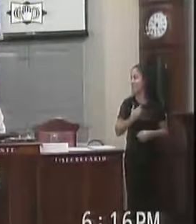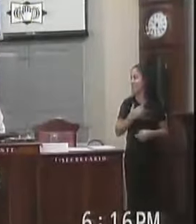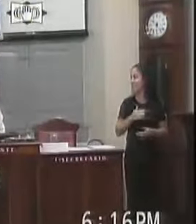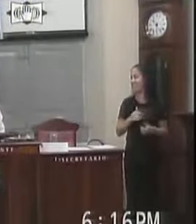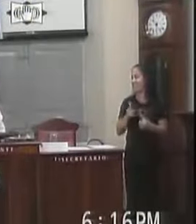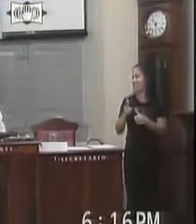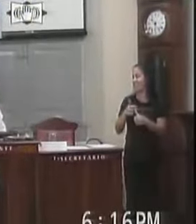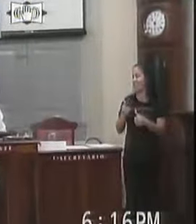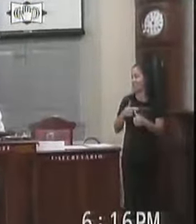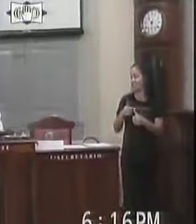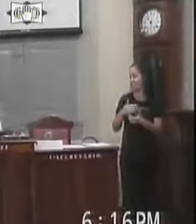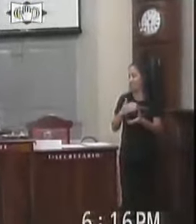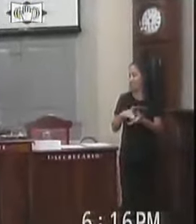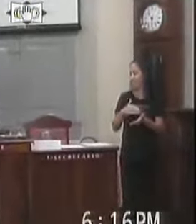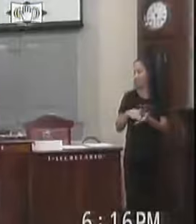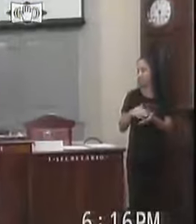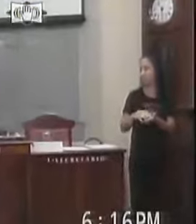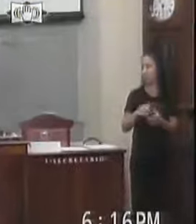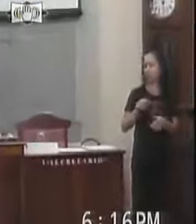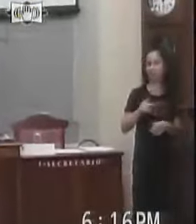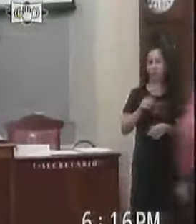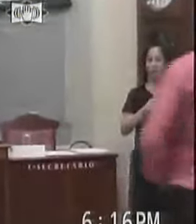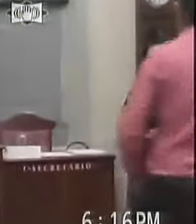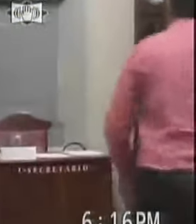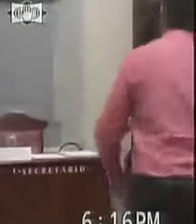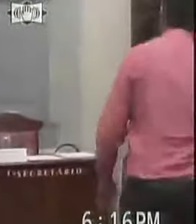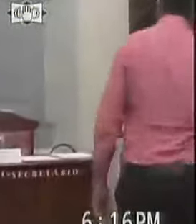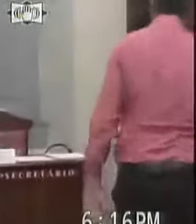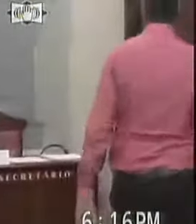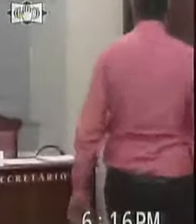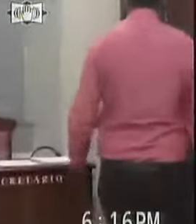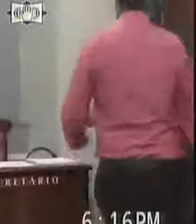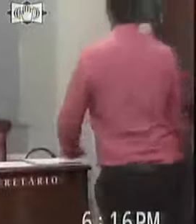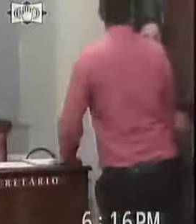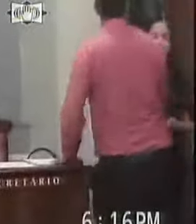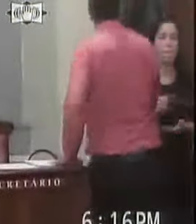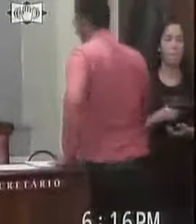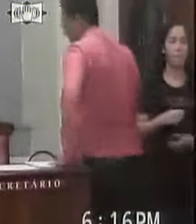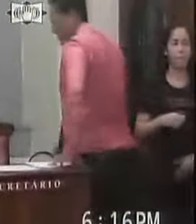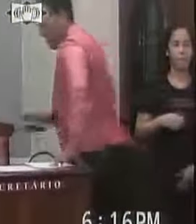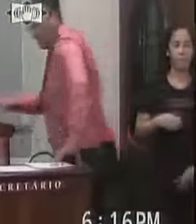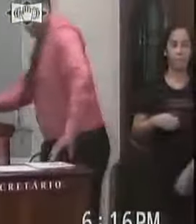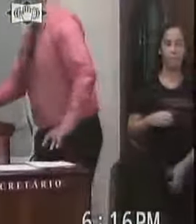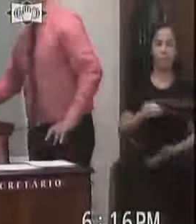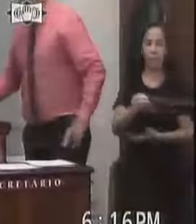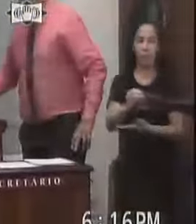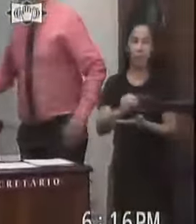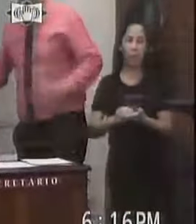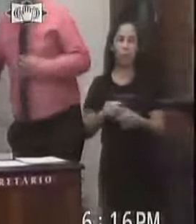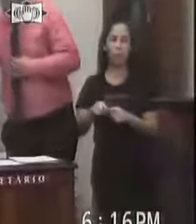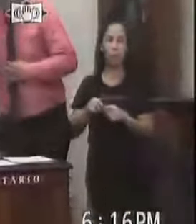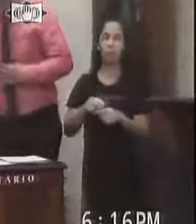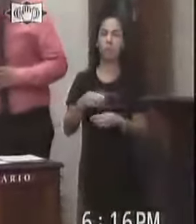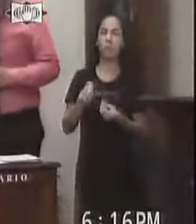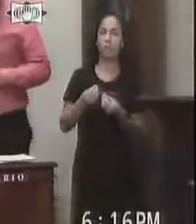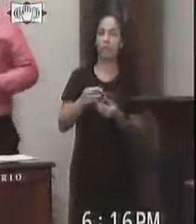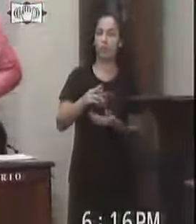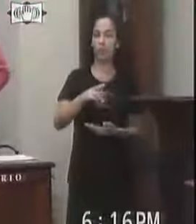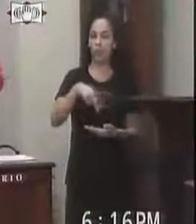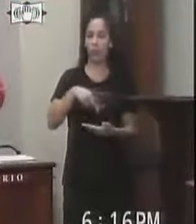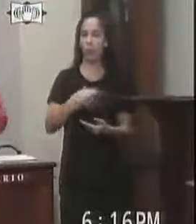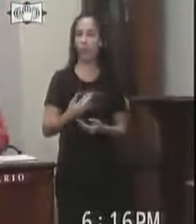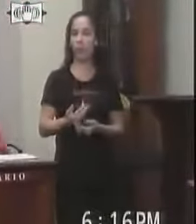Primeiro secretário, professor Rafael Para a leitura dos ofícios e correspondência